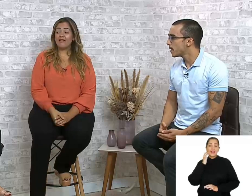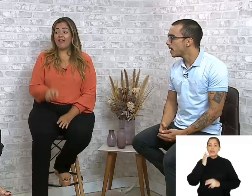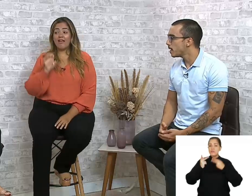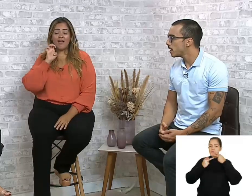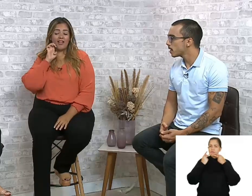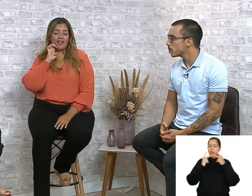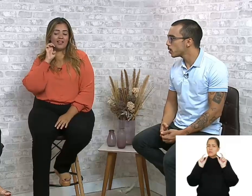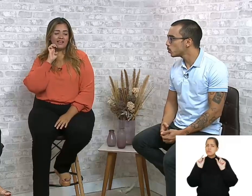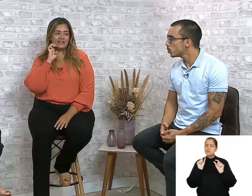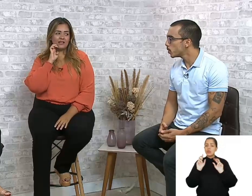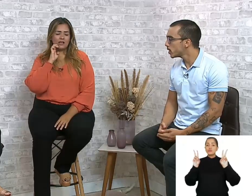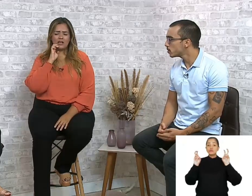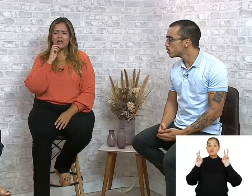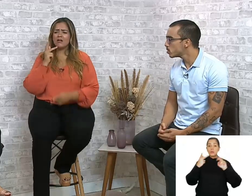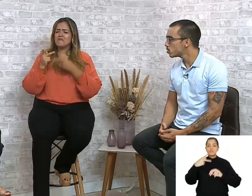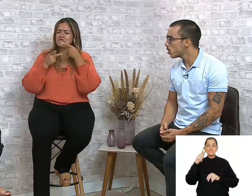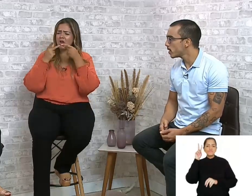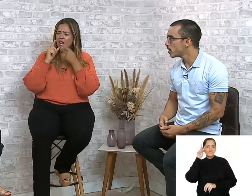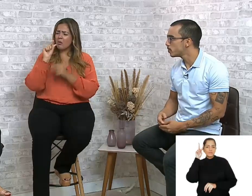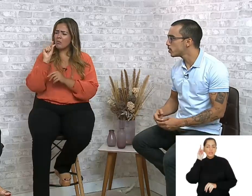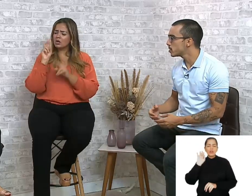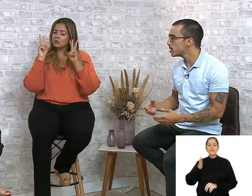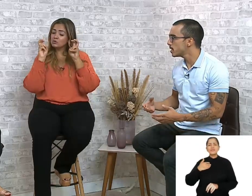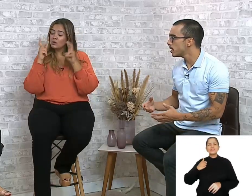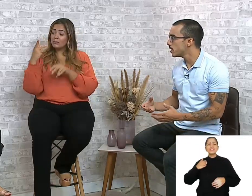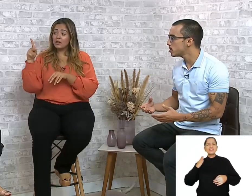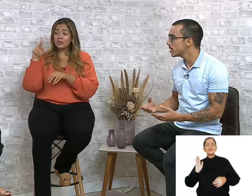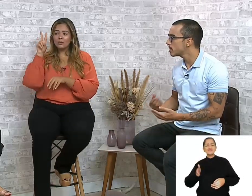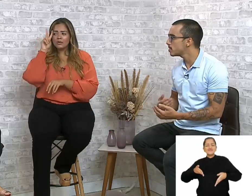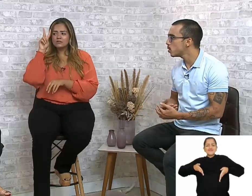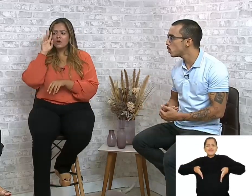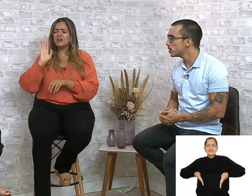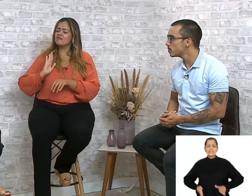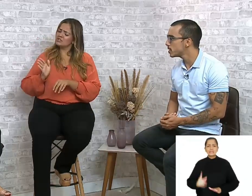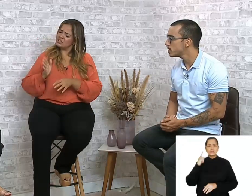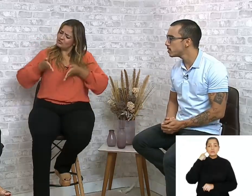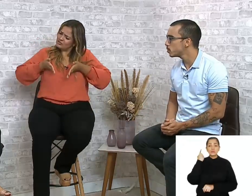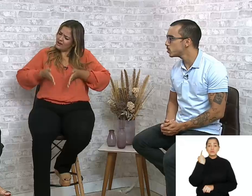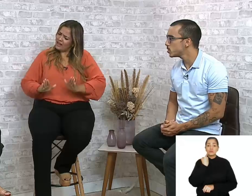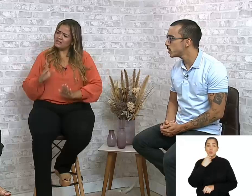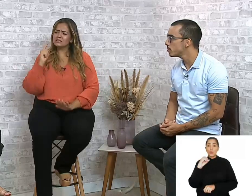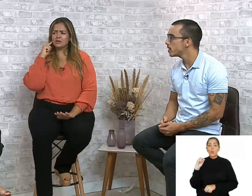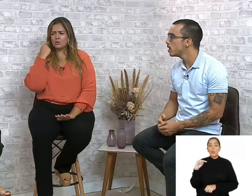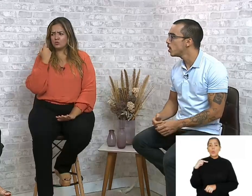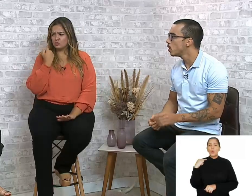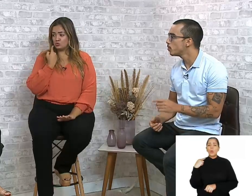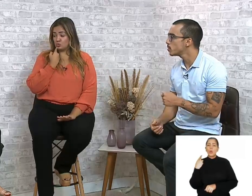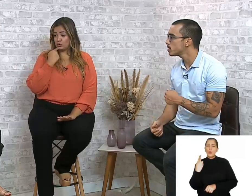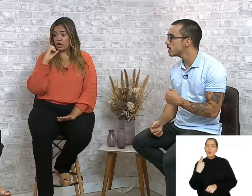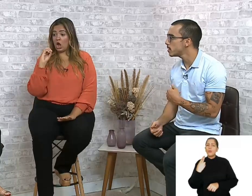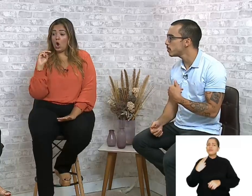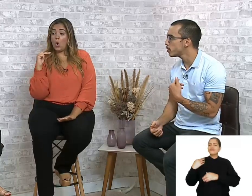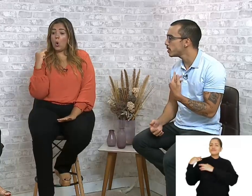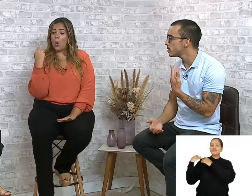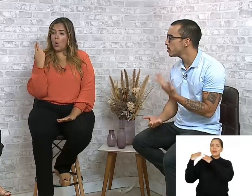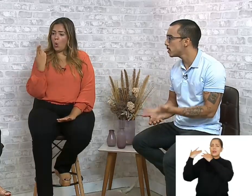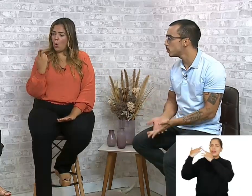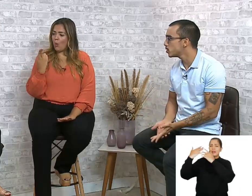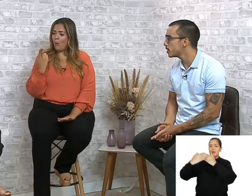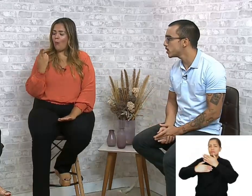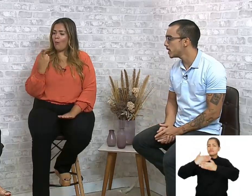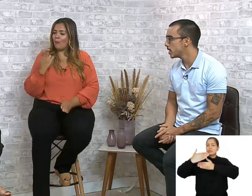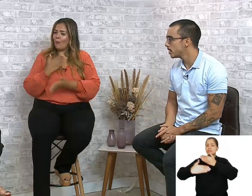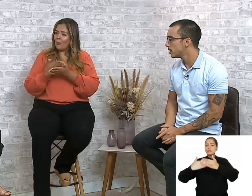Ellen, me conta um pouquinho da sua história. Você já nasceu com a deficiência auditiva ou você foi uma